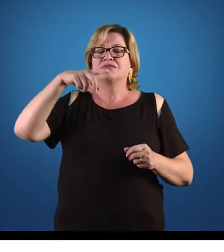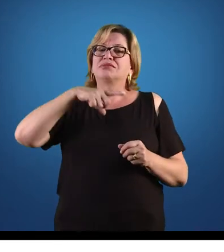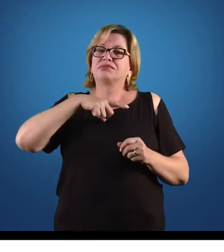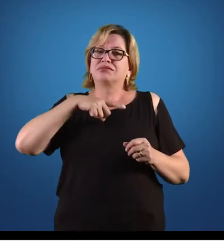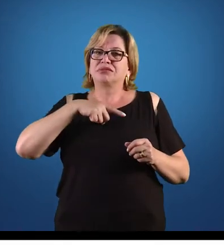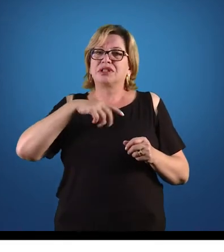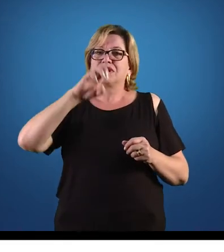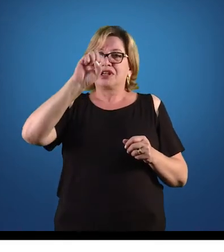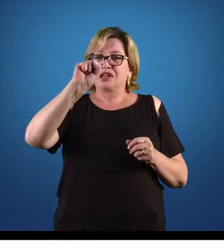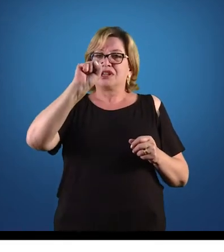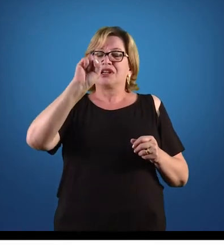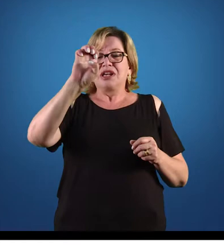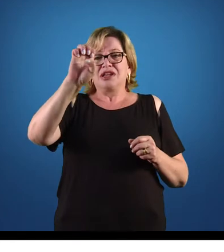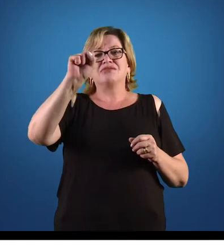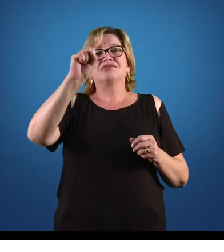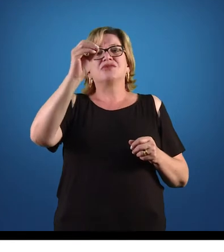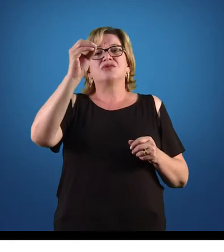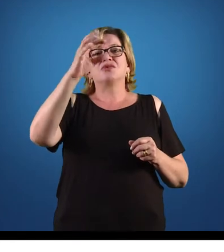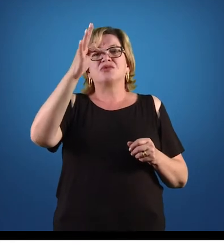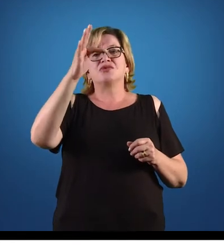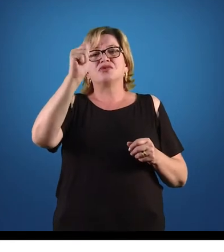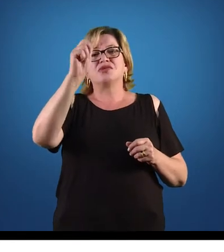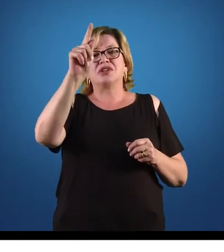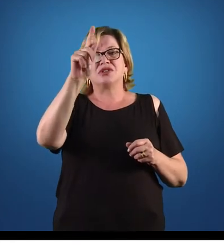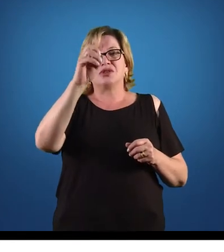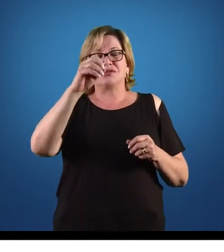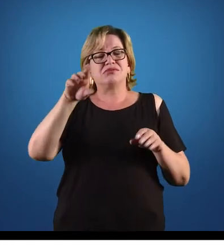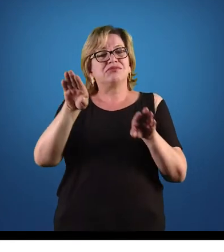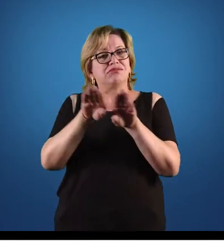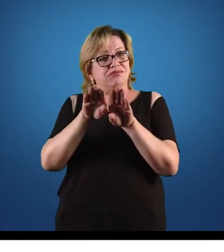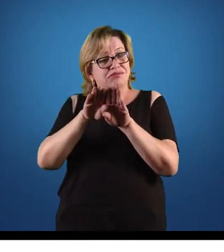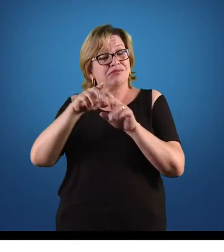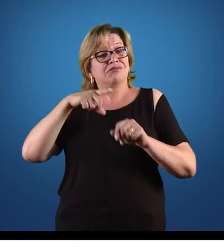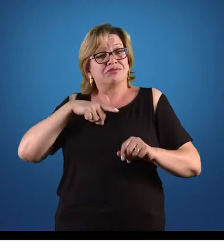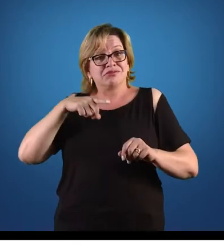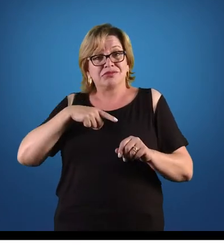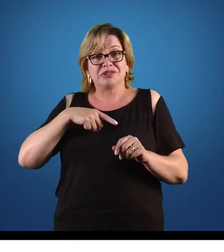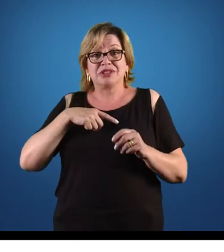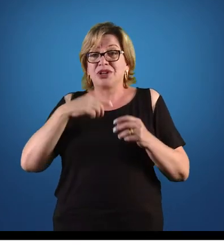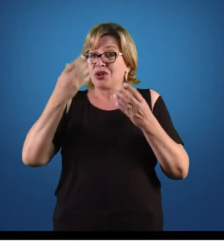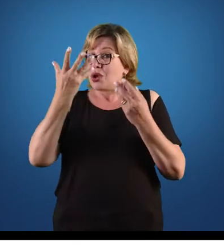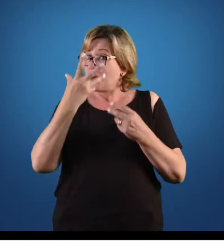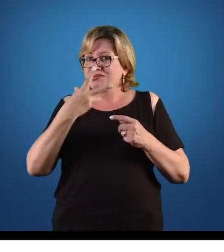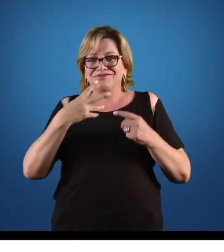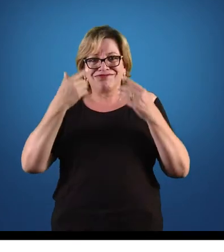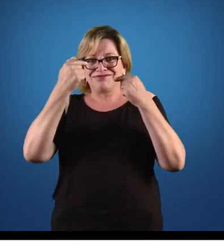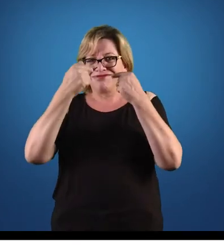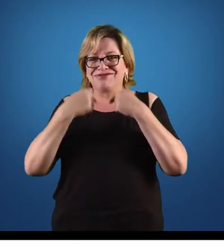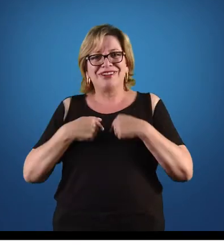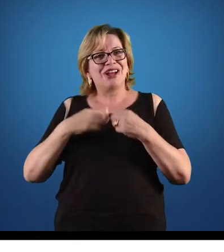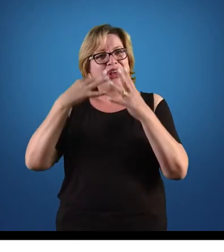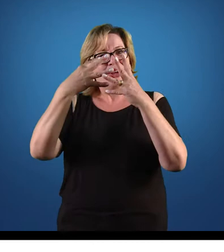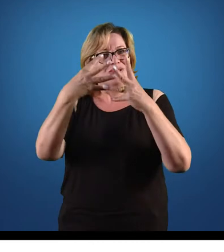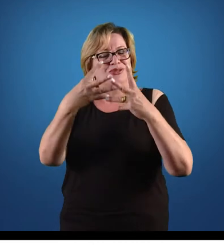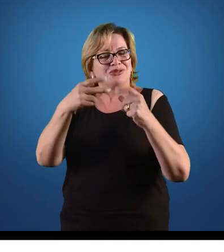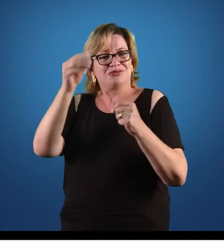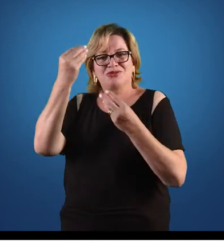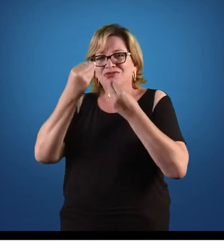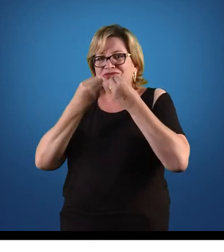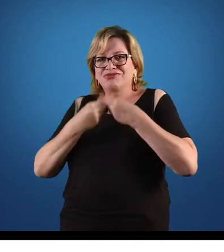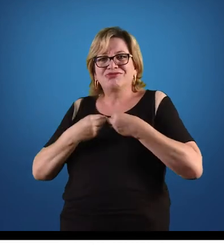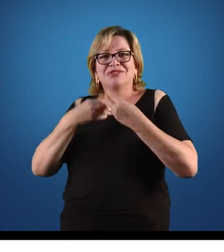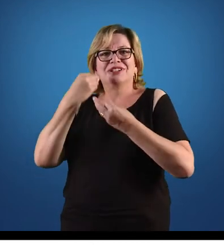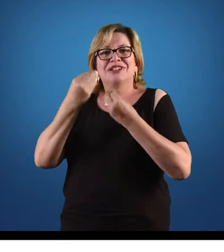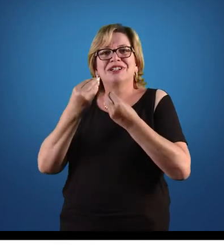um esôfago, já tem intestino e já tem estômago no seu corpo. Então, ele tem partes dedicadas ao transporte, partes